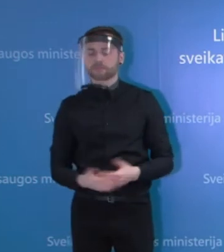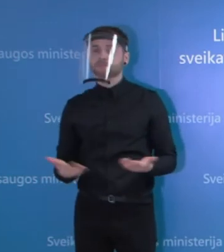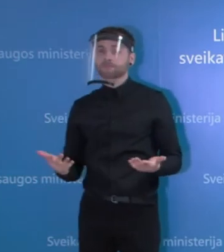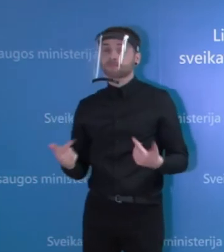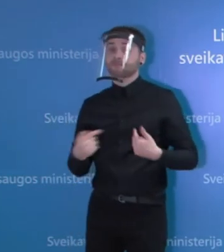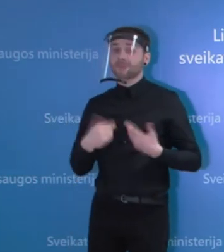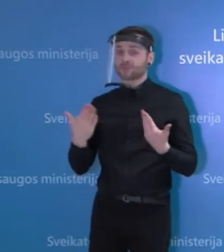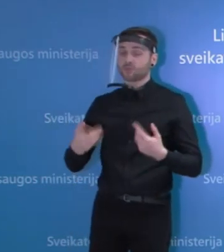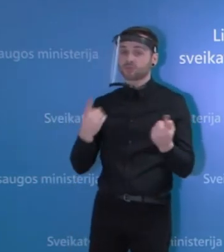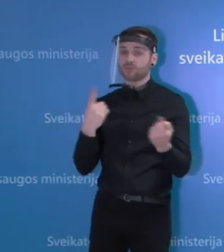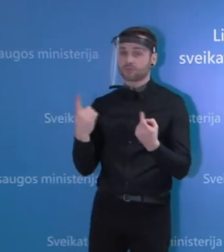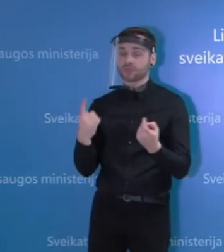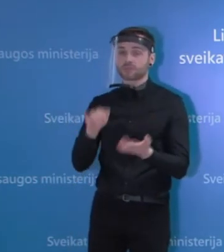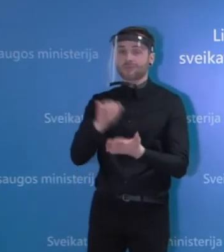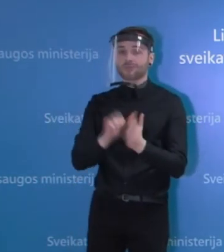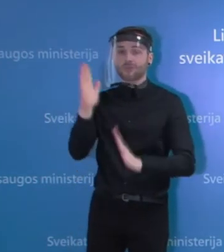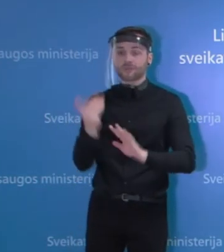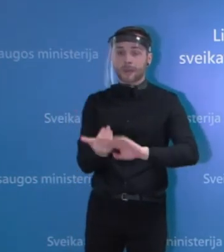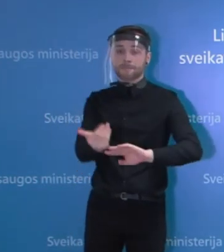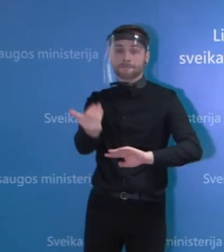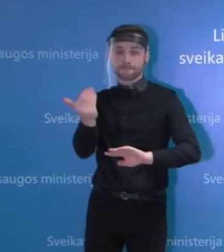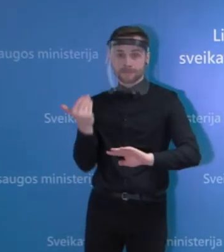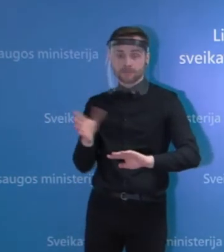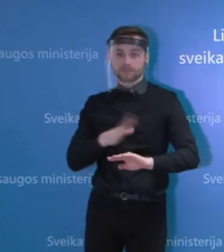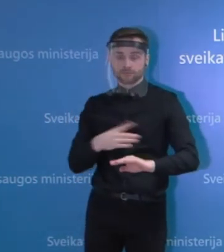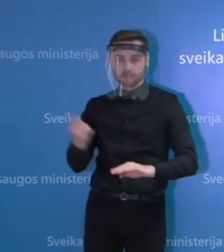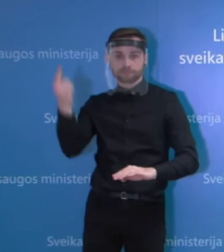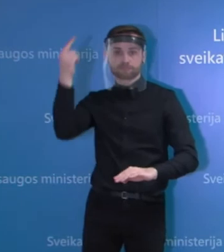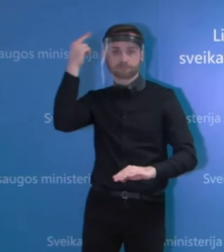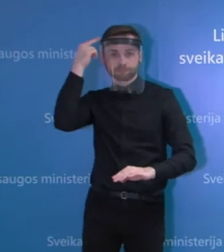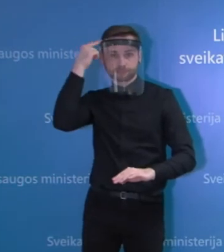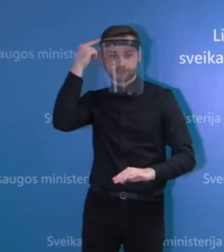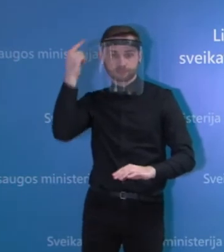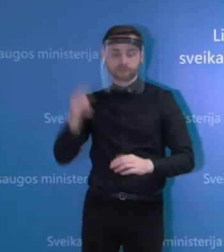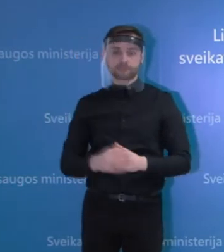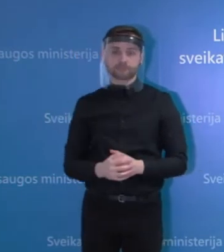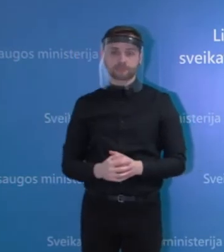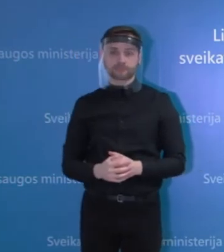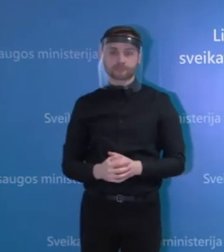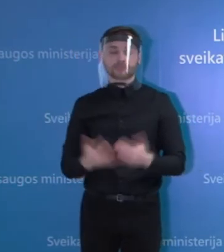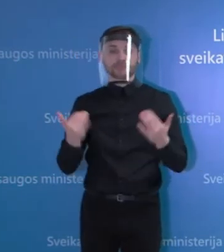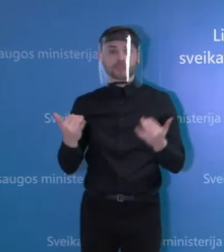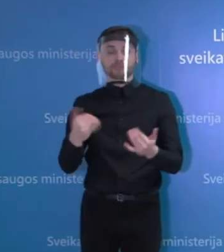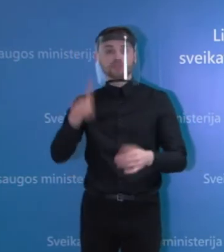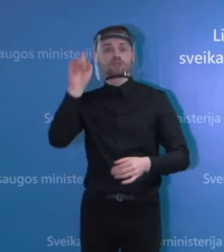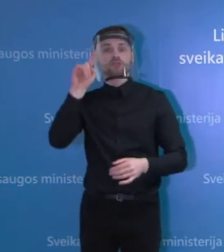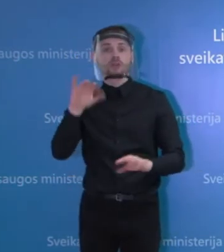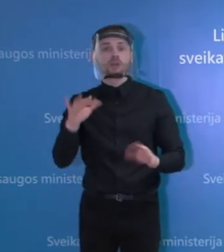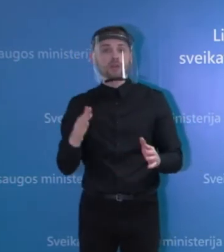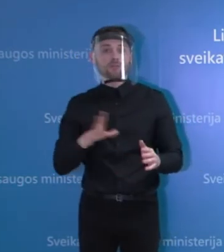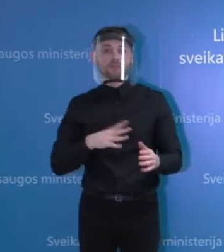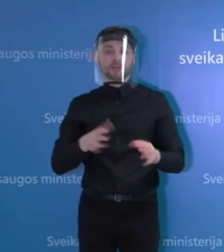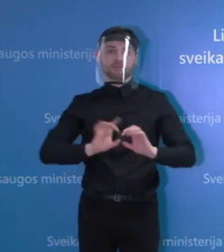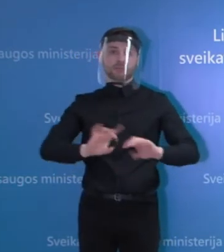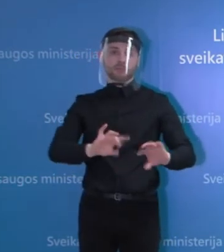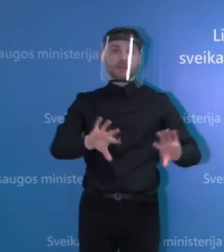tiką šitą informaciją prieš spaudos konferenciją ir sužinojau, žinau tiek, kiek jos pasakiau tiek aš,